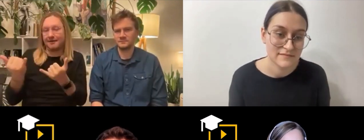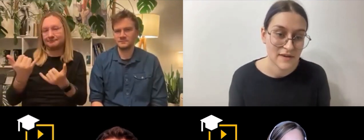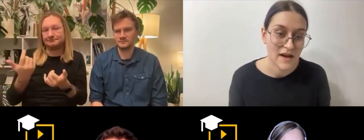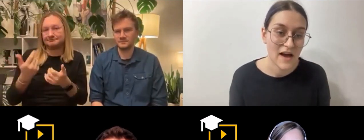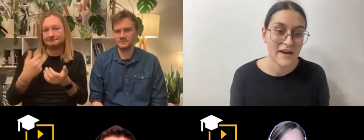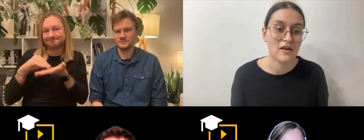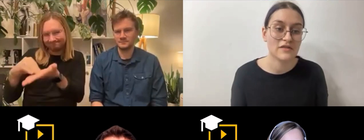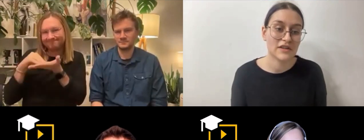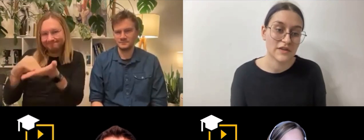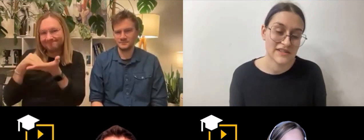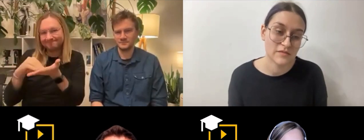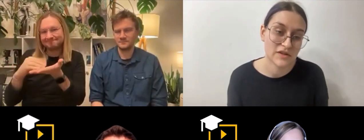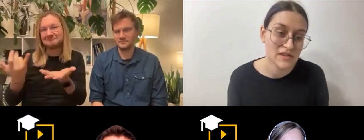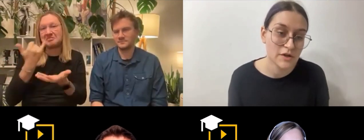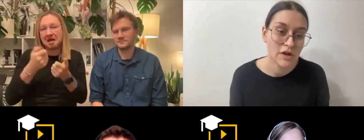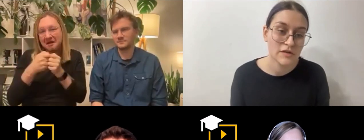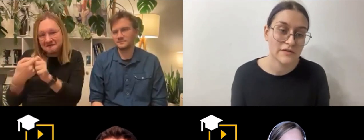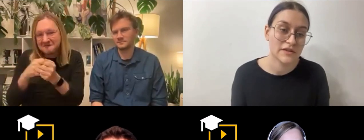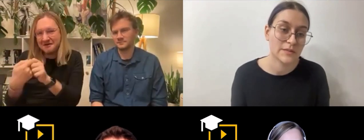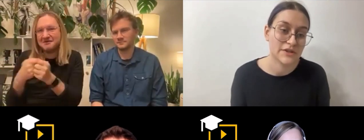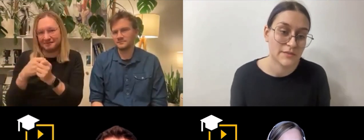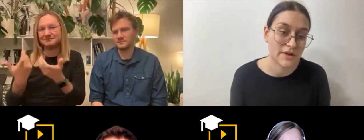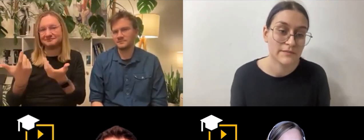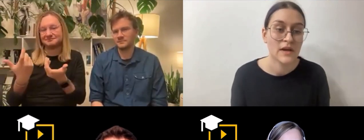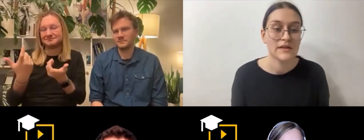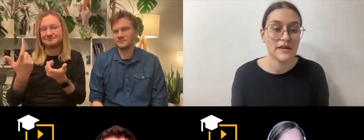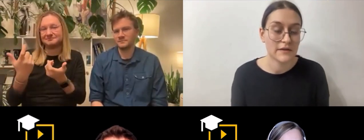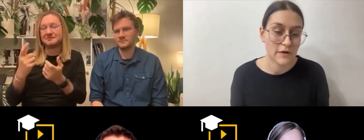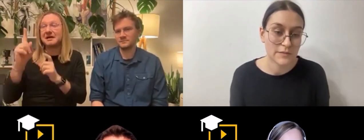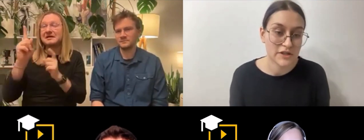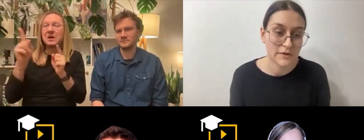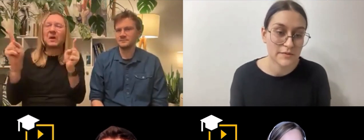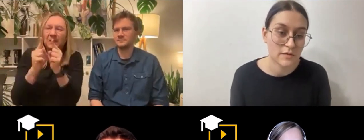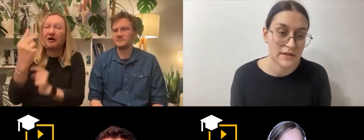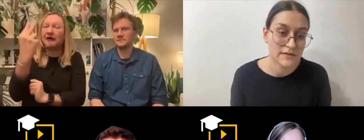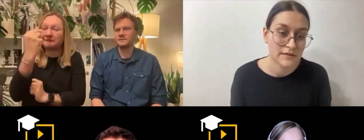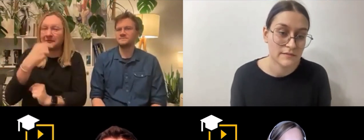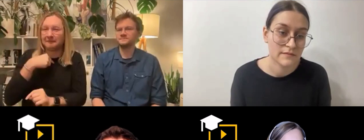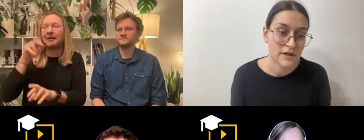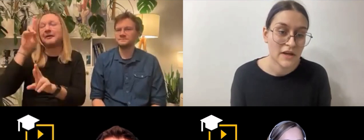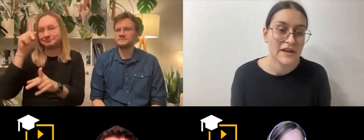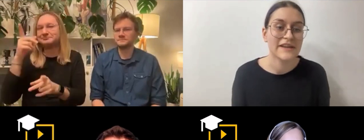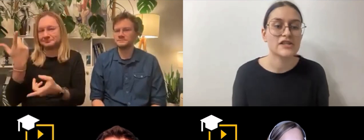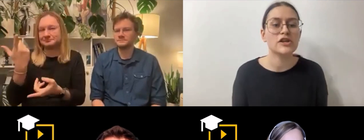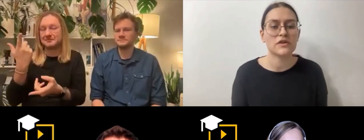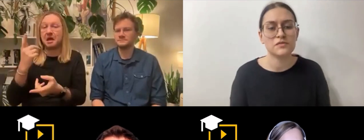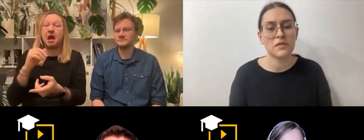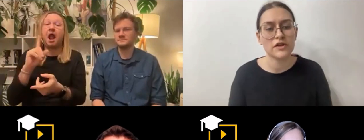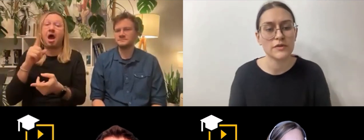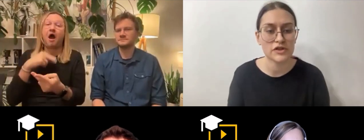A jak kontaktuję się ze słyszącymi, to wtedy na piśmie, na telefonie piszemy na przykład. Jeżeli ktoś powie do mnie coś